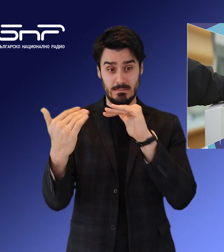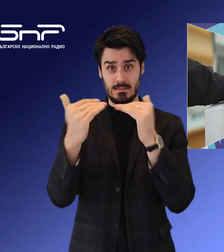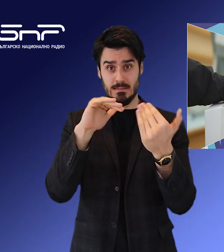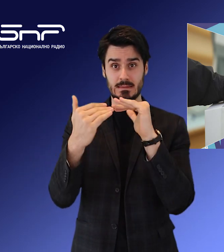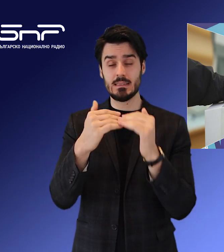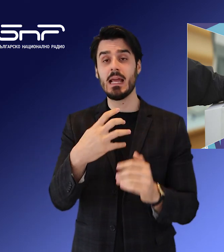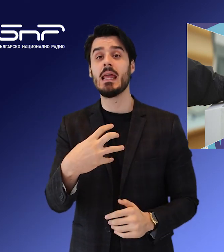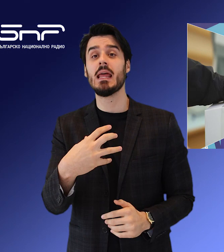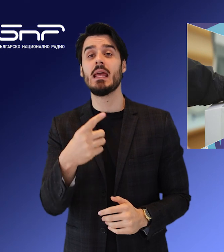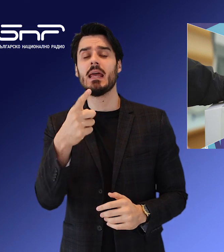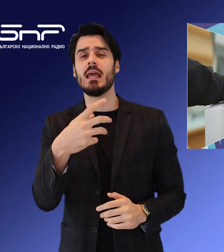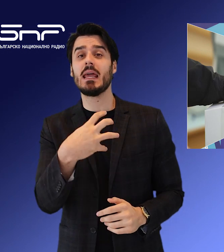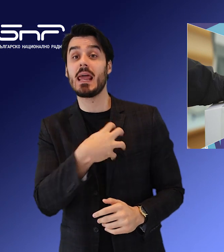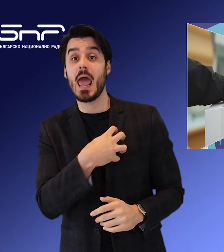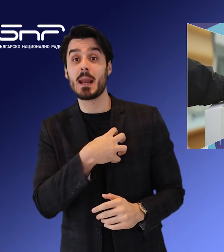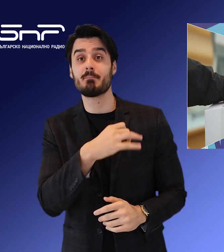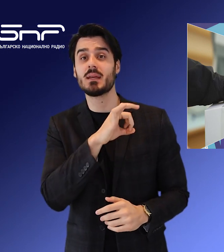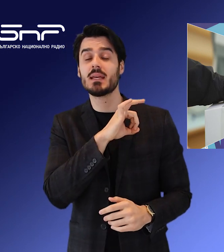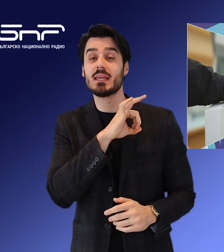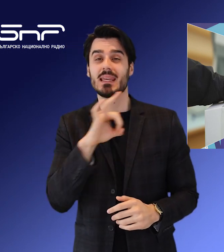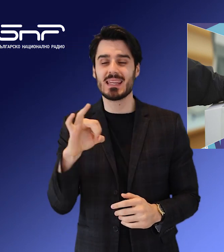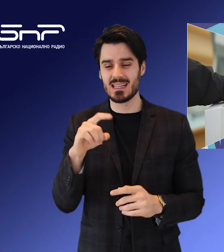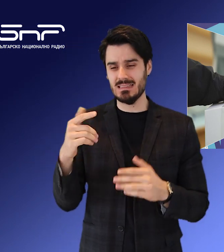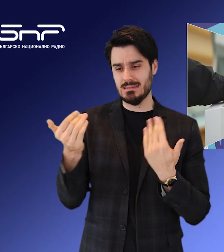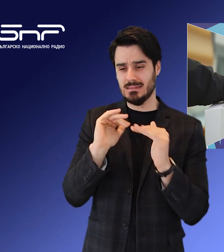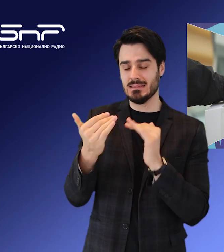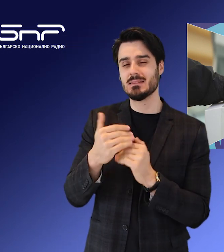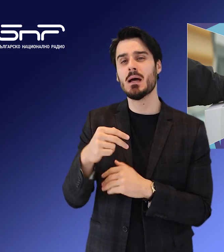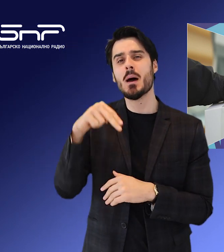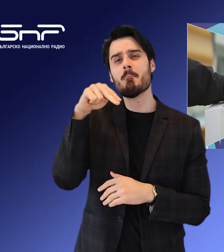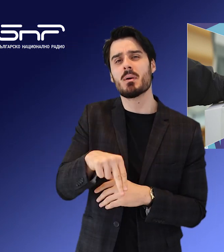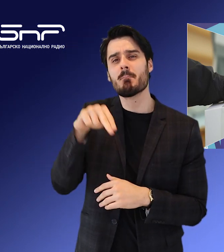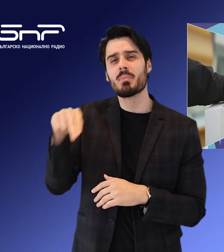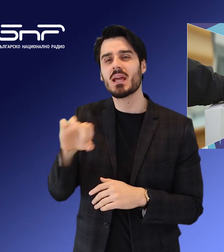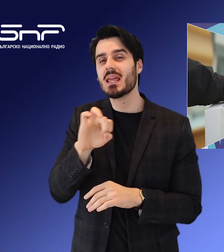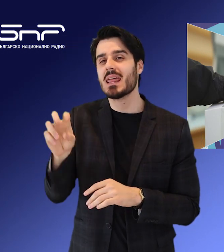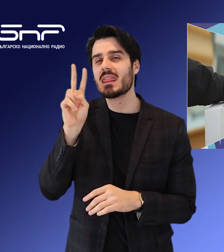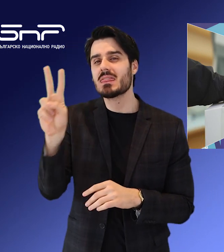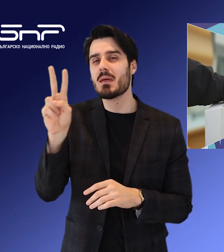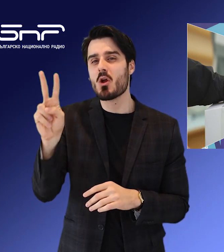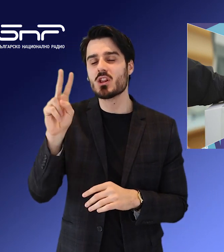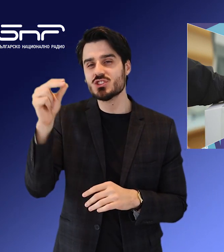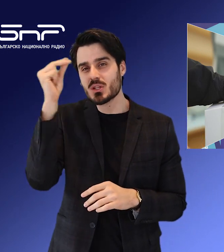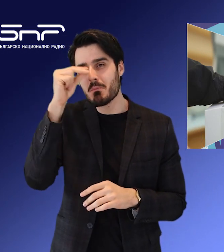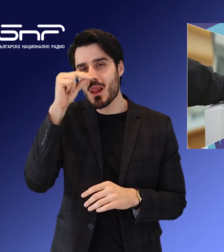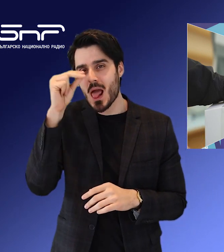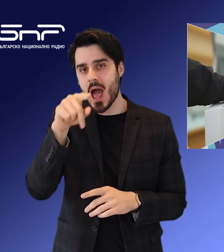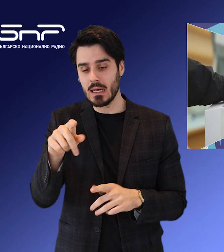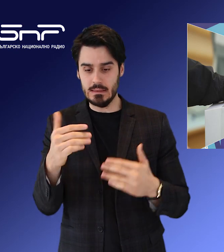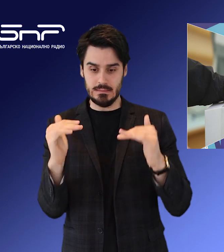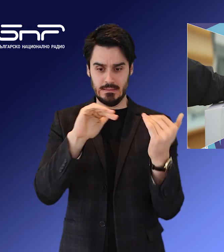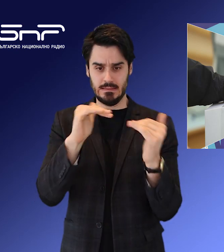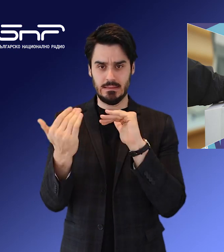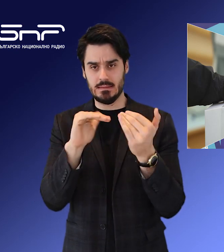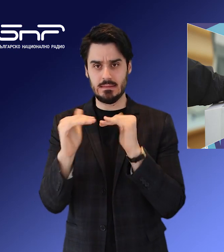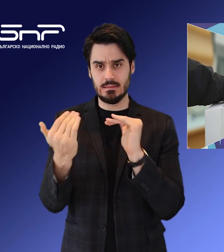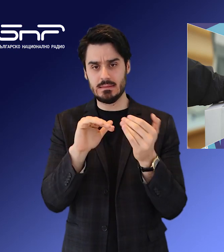коалициите ГЕРБ-СЕДЕСЕ, която получава 26,4% и продължаваме промяната демократична България с 26